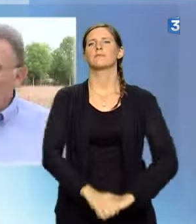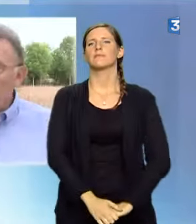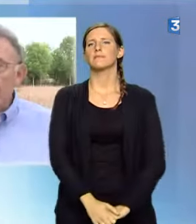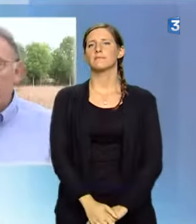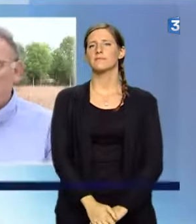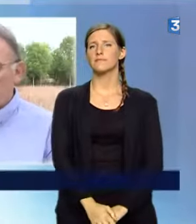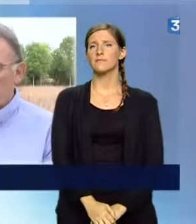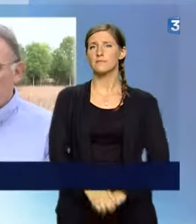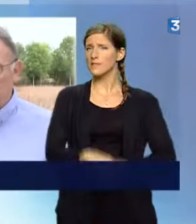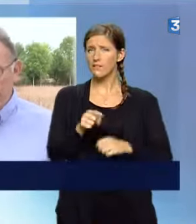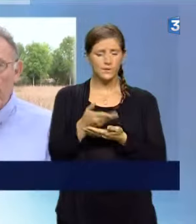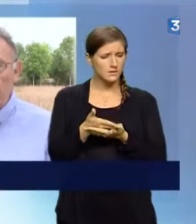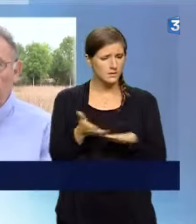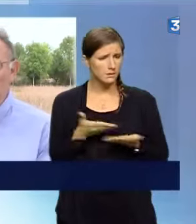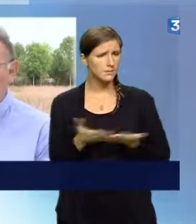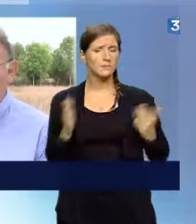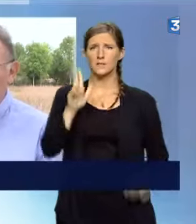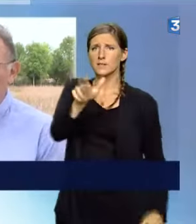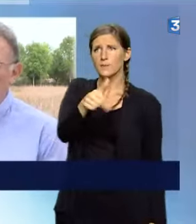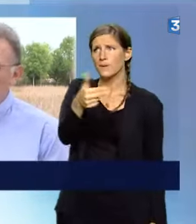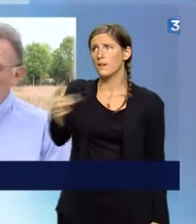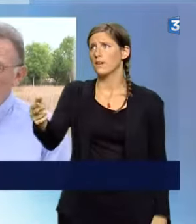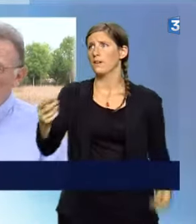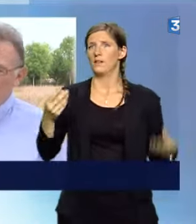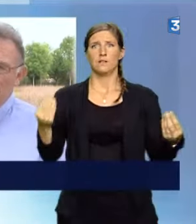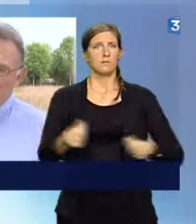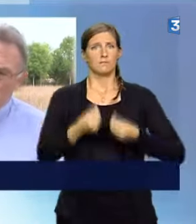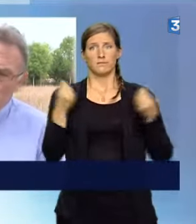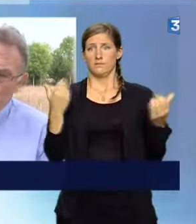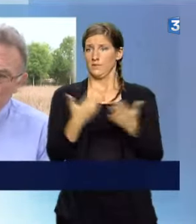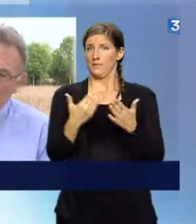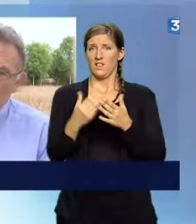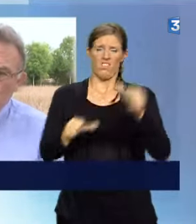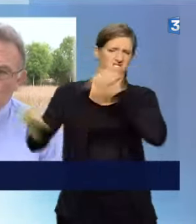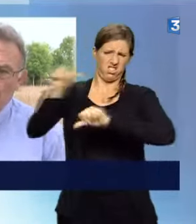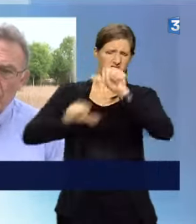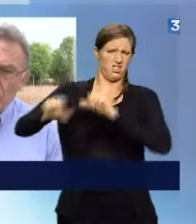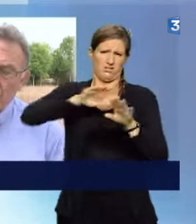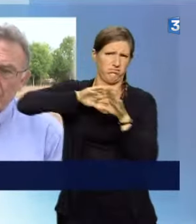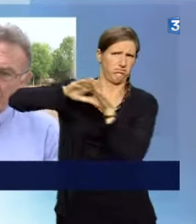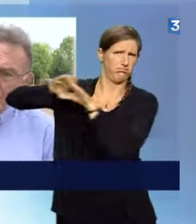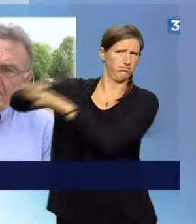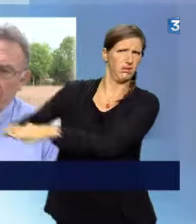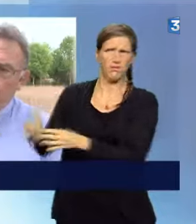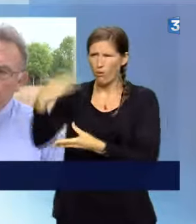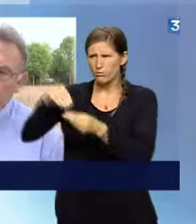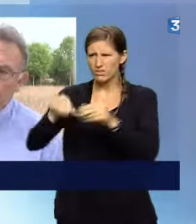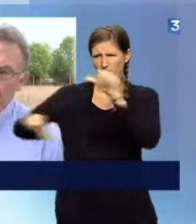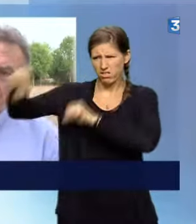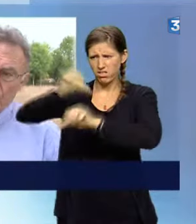Revenir à des choses plus simples, plus naturelles, et donc s'écarter de pesticides qui ont un pouvoir de rémanence très important, donc plusieurs